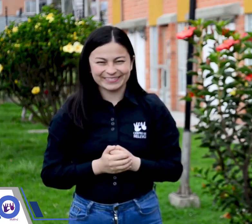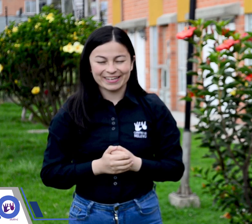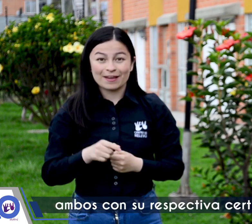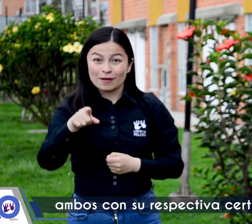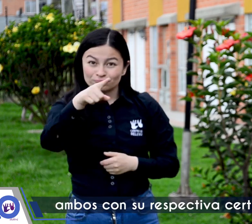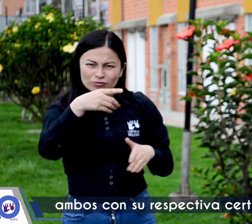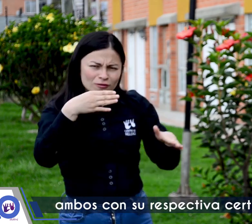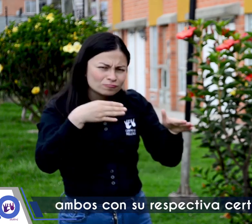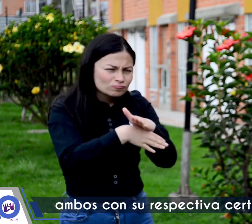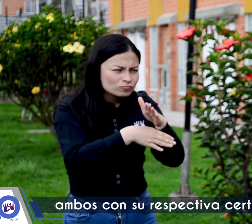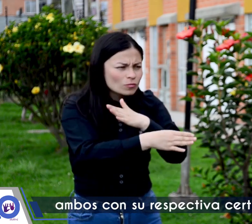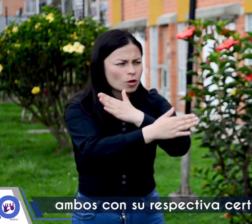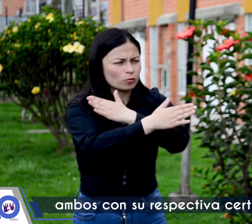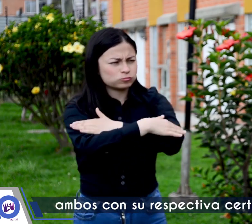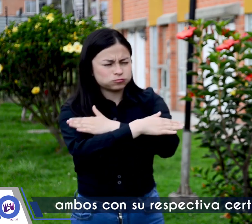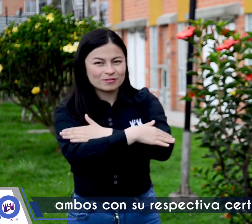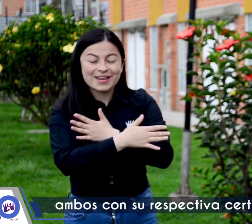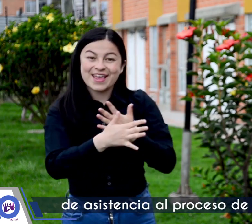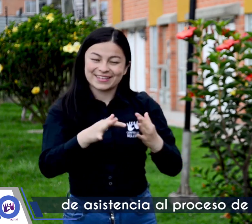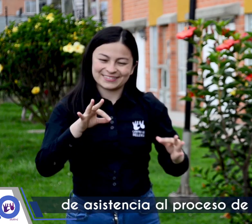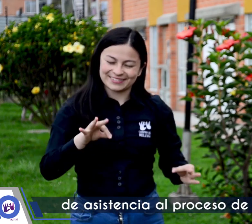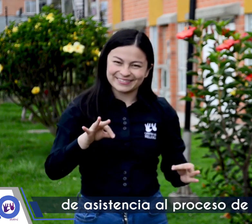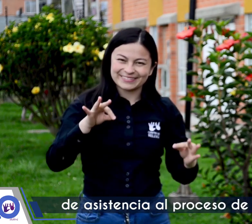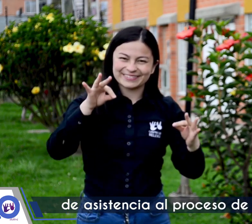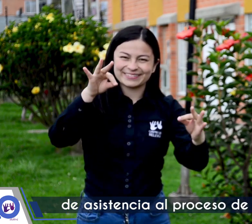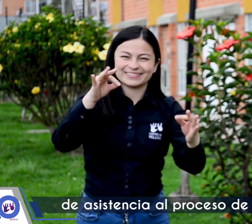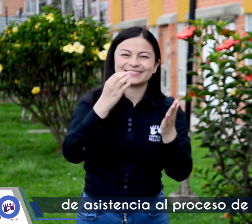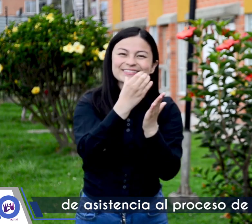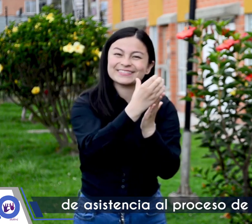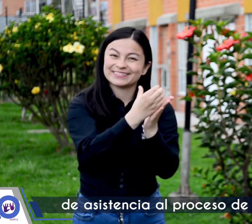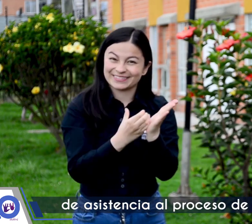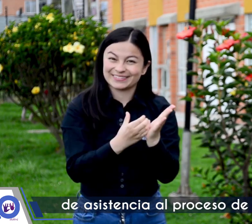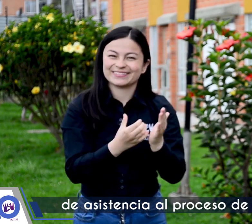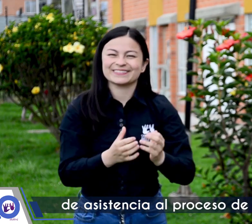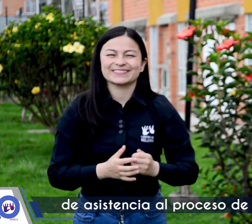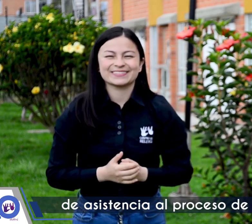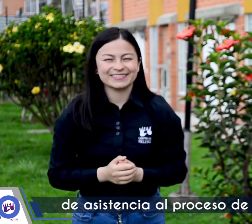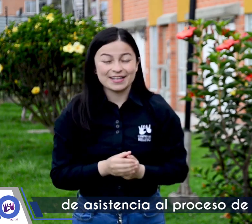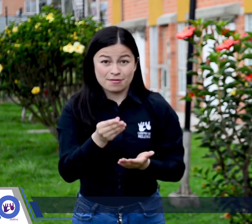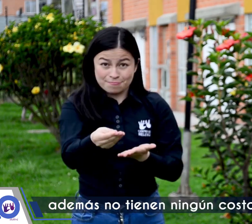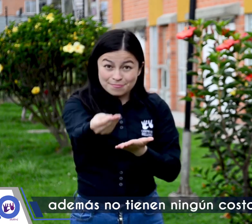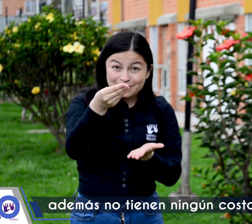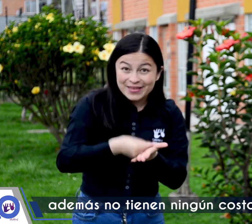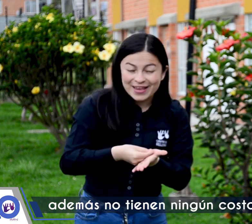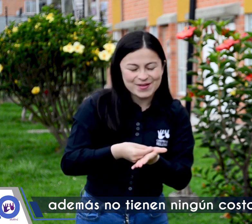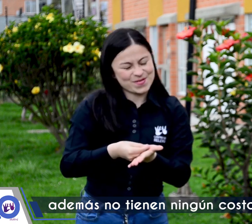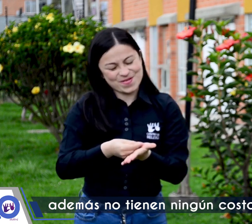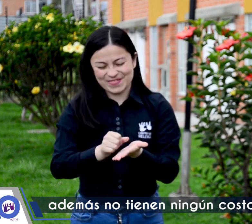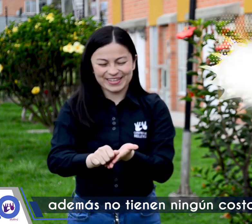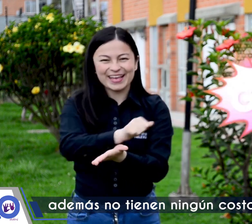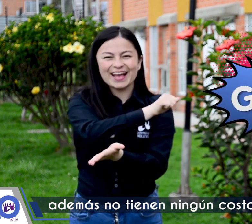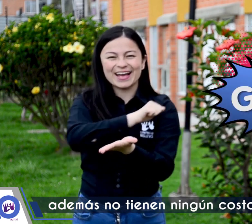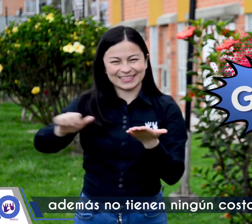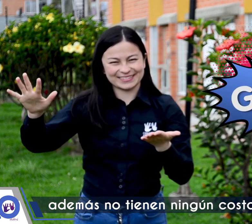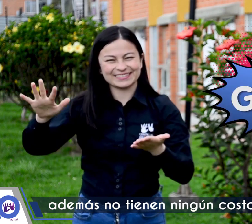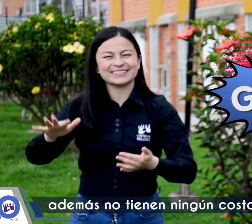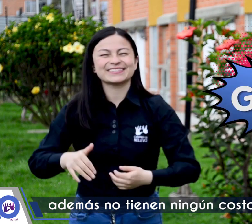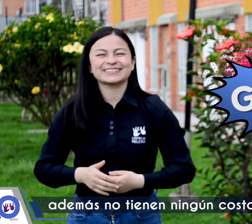ambos con sus respectivas certificaciones de asistencia al proceso de formación. Además, no tienen ningún costo, son